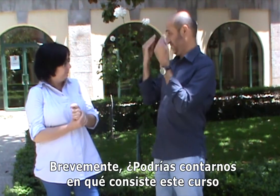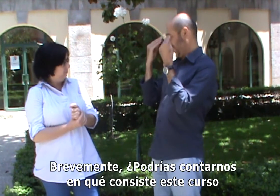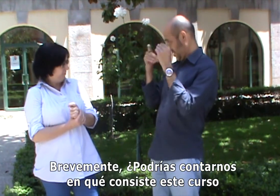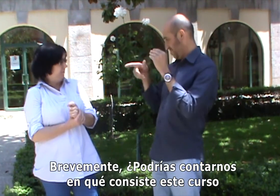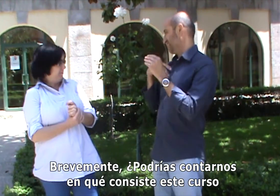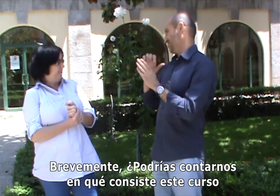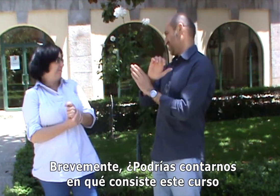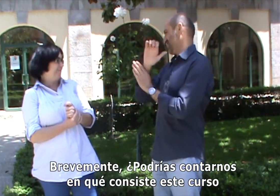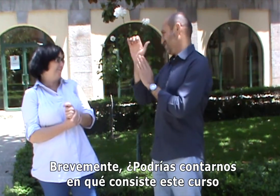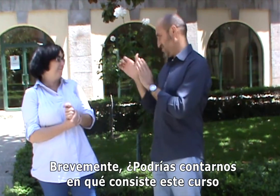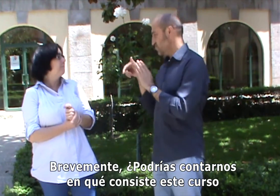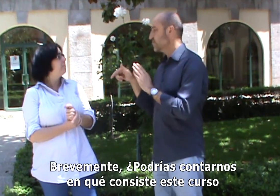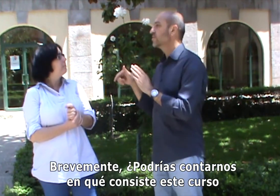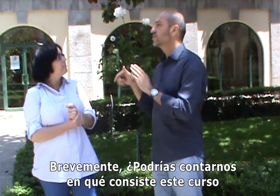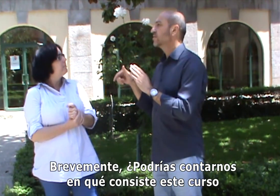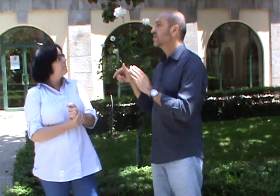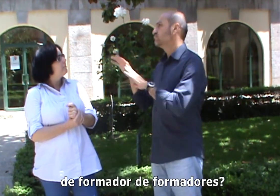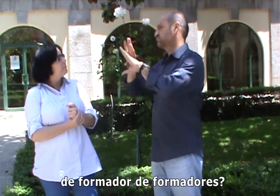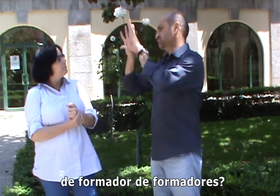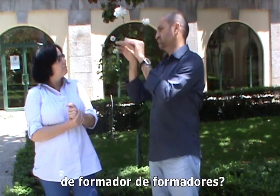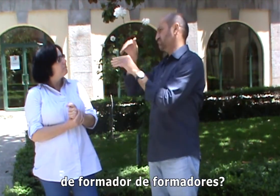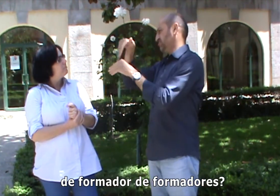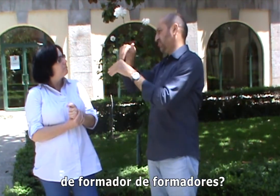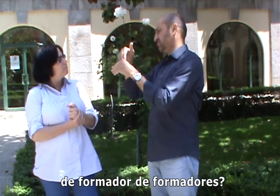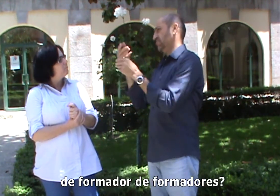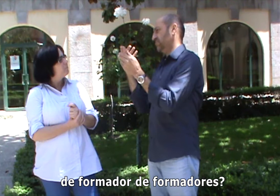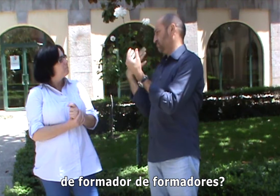Brevemente, ¿podrías contarnos en qué consiste este curso de formador de formadores?